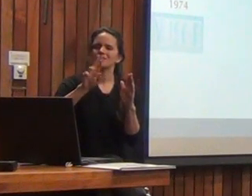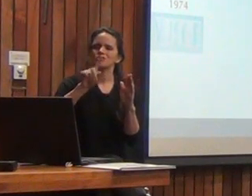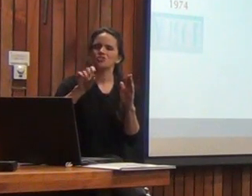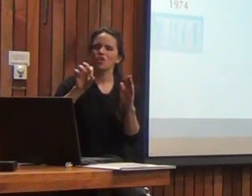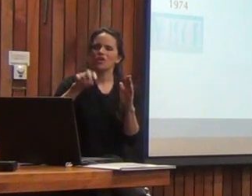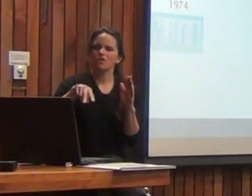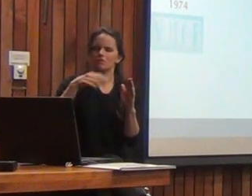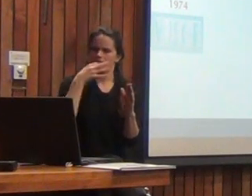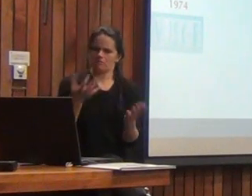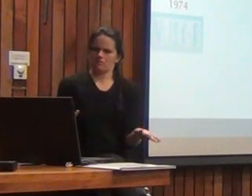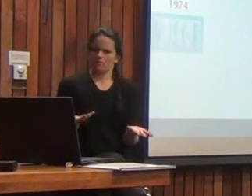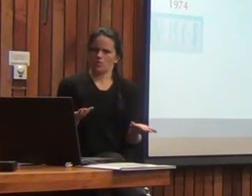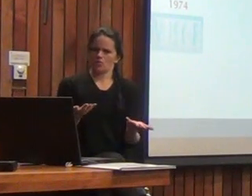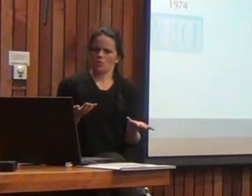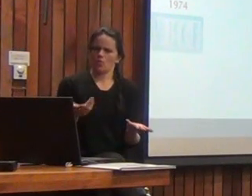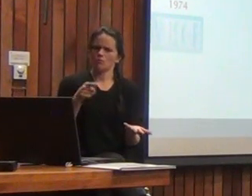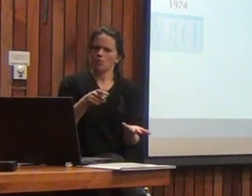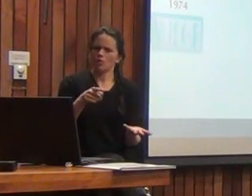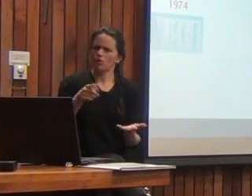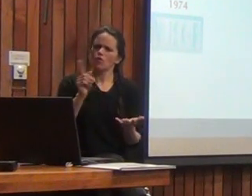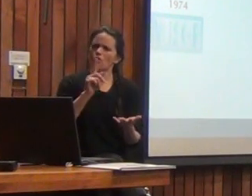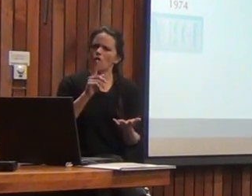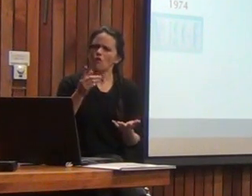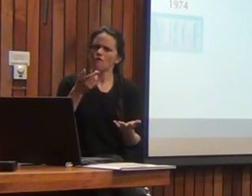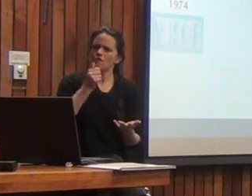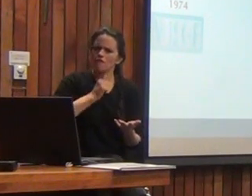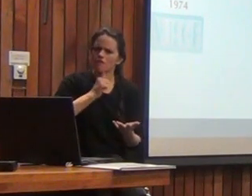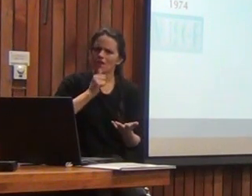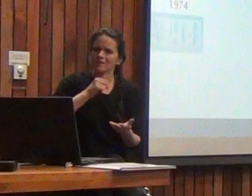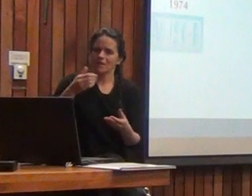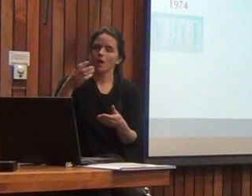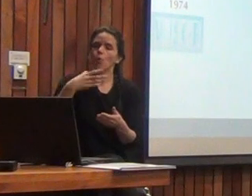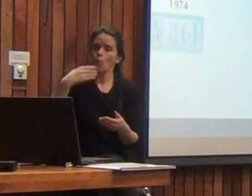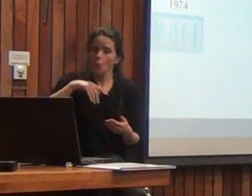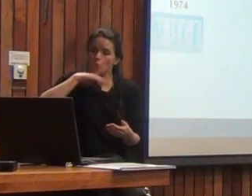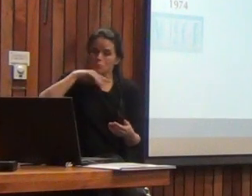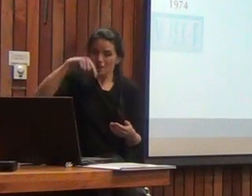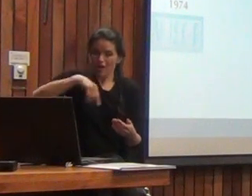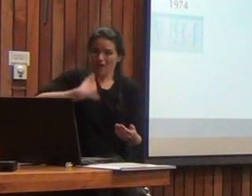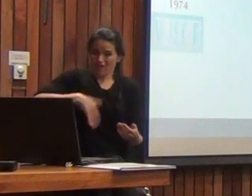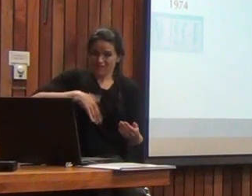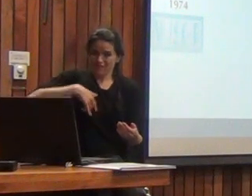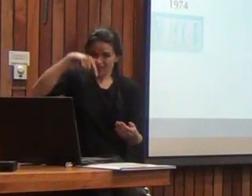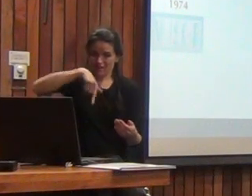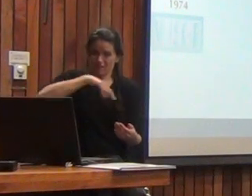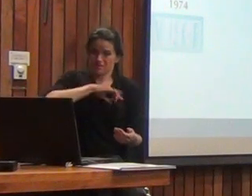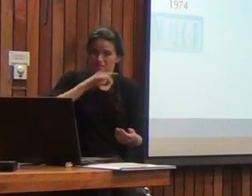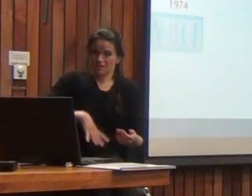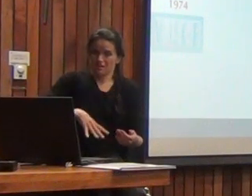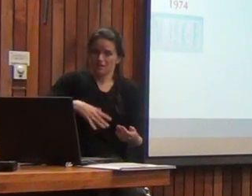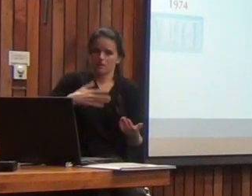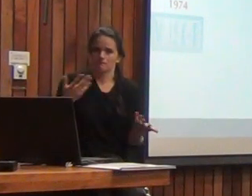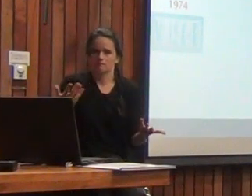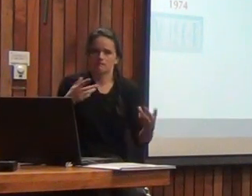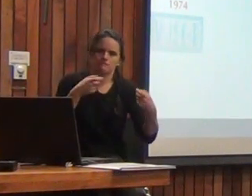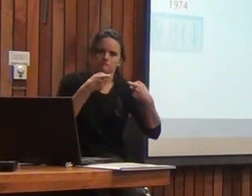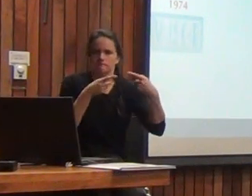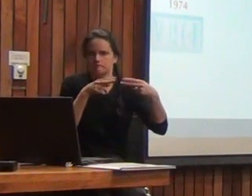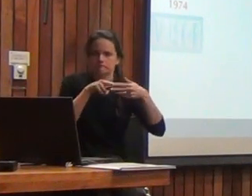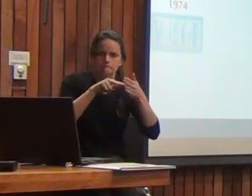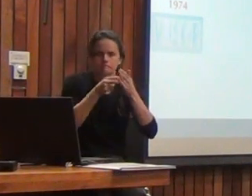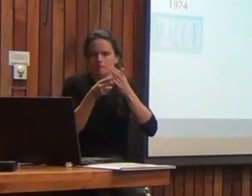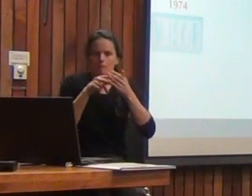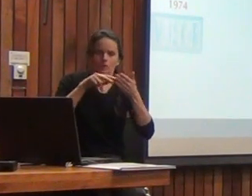Pearson dijo, pero si nosotros lo único que queríamos es que usted recogiera datos con la versión argentina. Y ahí vino una tremenda pelea, de la cual fui